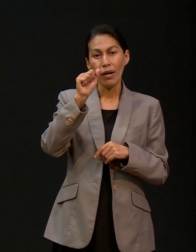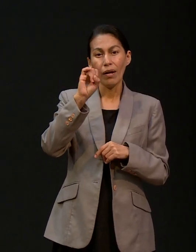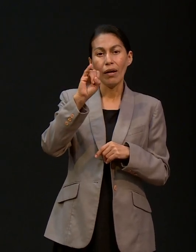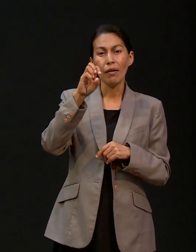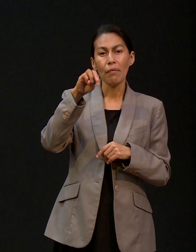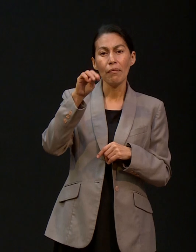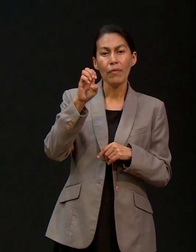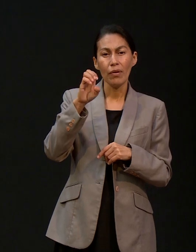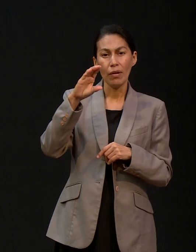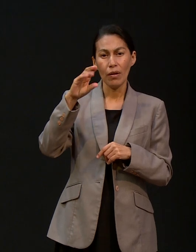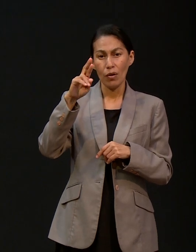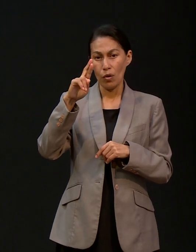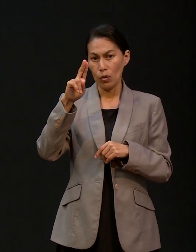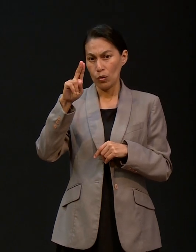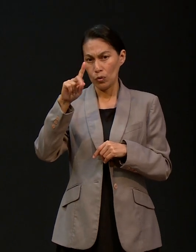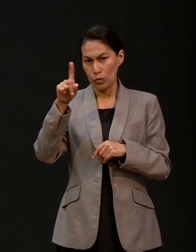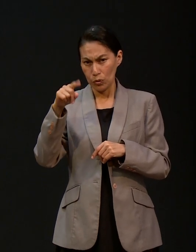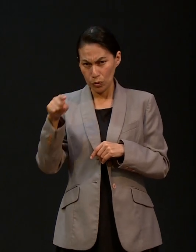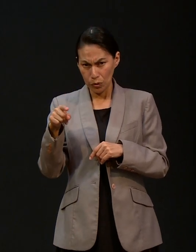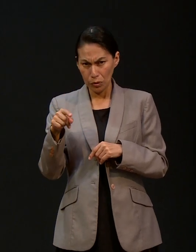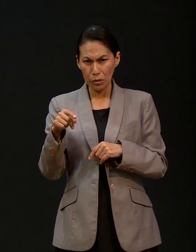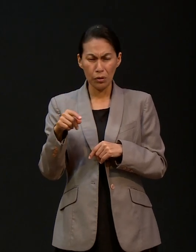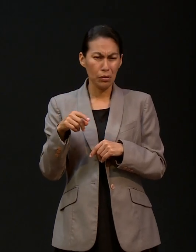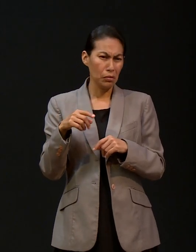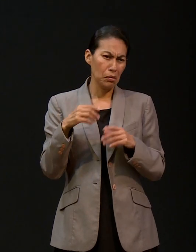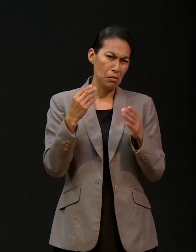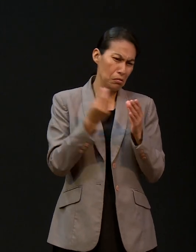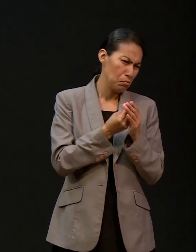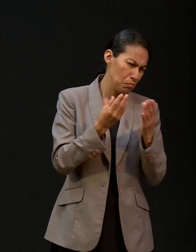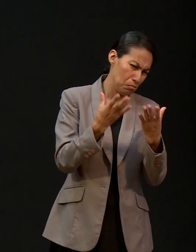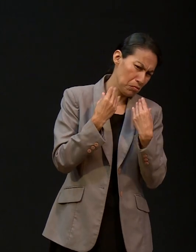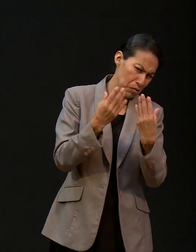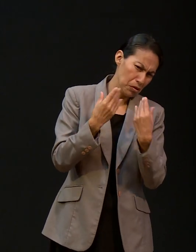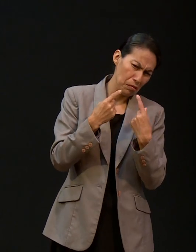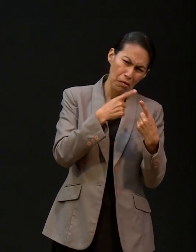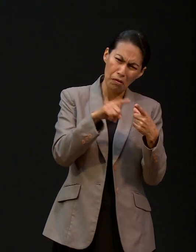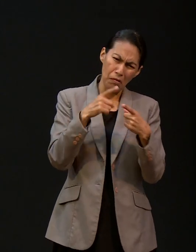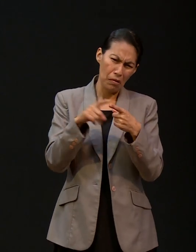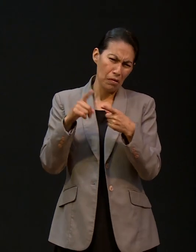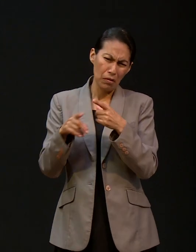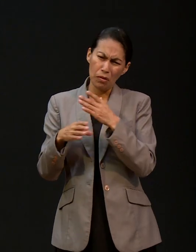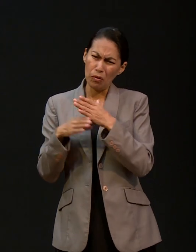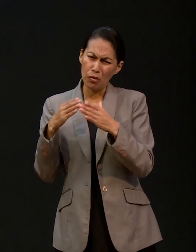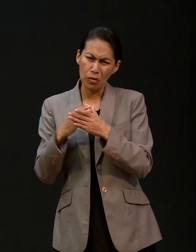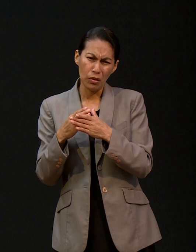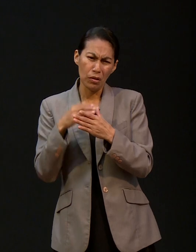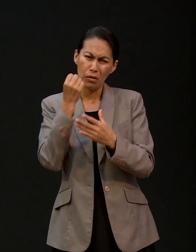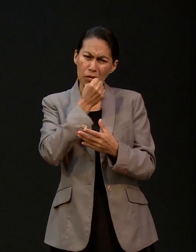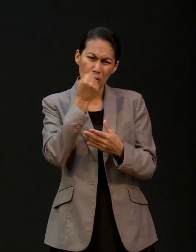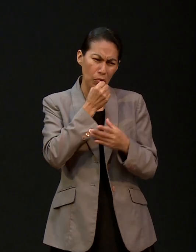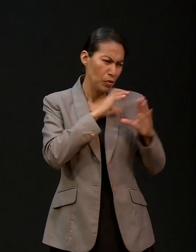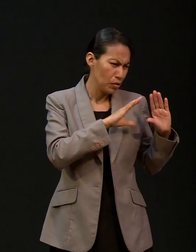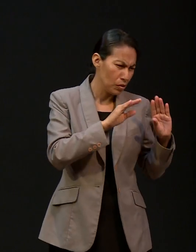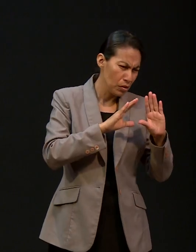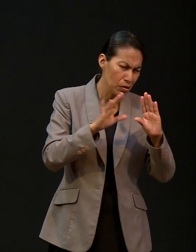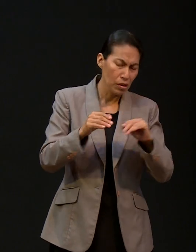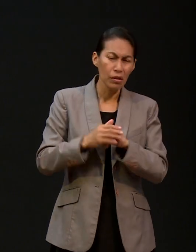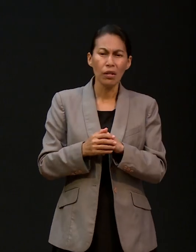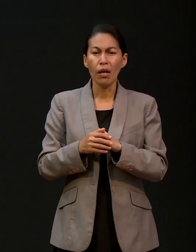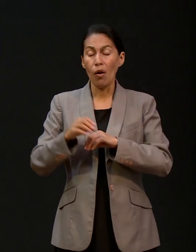Cruz. Daban instrucciones, nos daban instrucciones de homilética, de preparar sermones. En la tarde nos íbamos a hacer obra misionera.